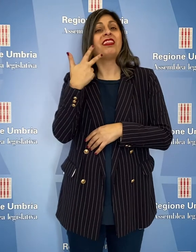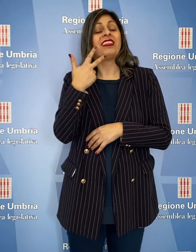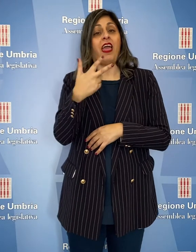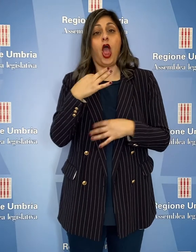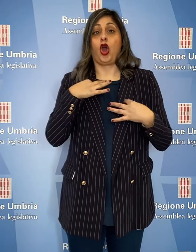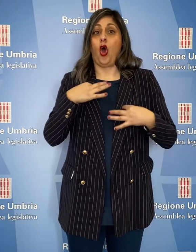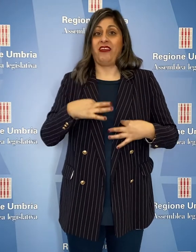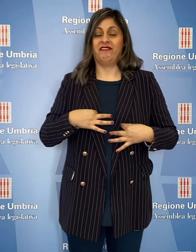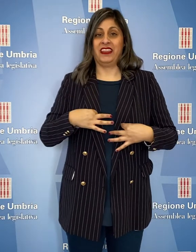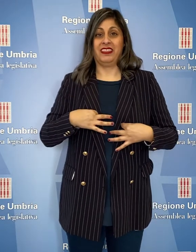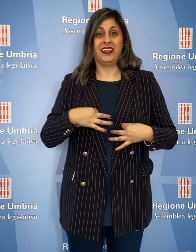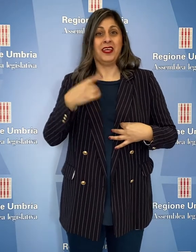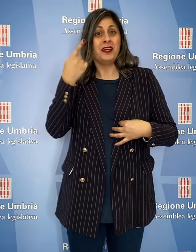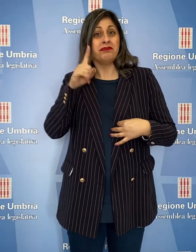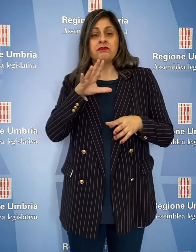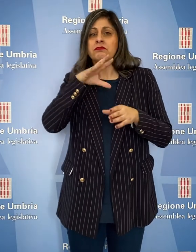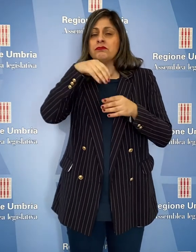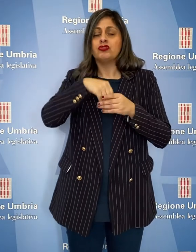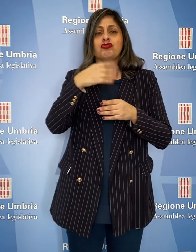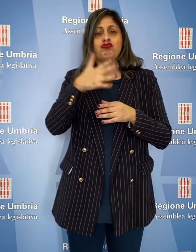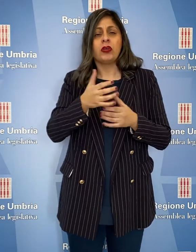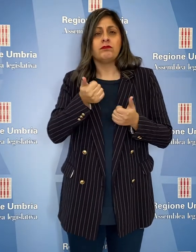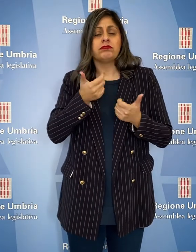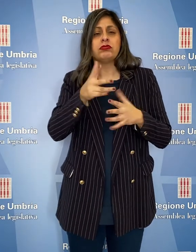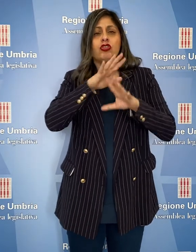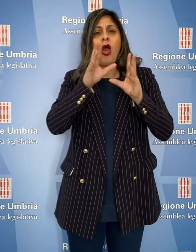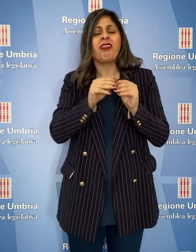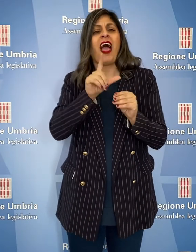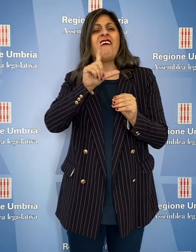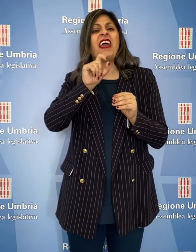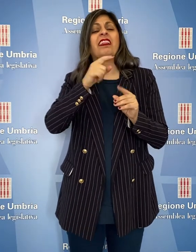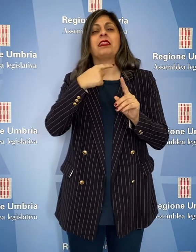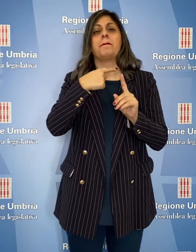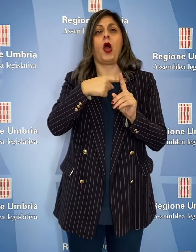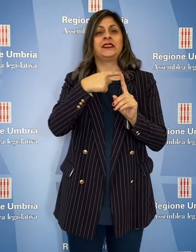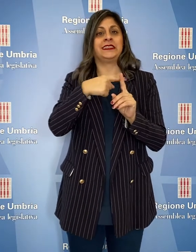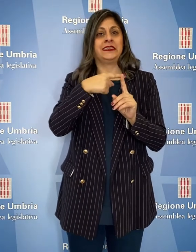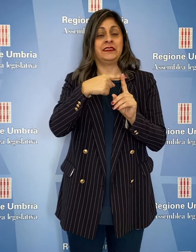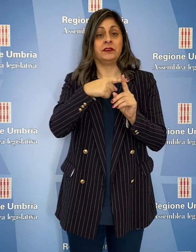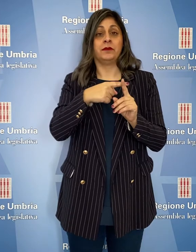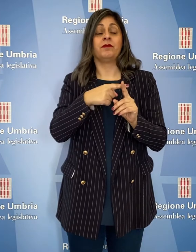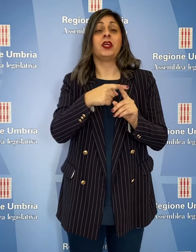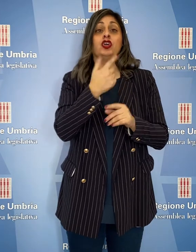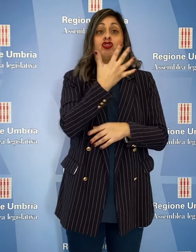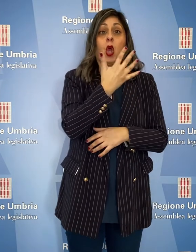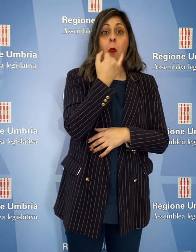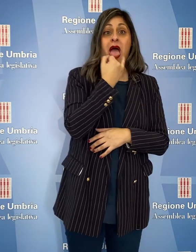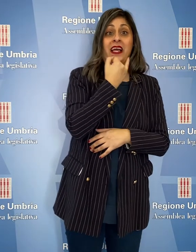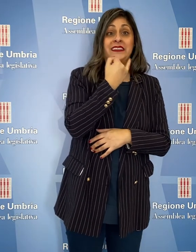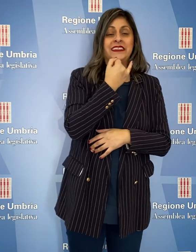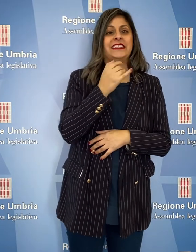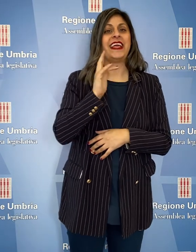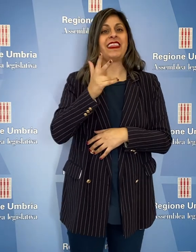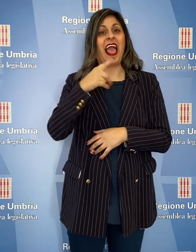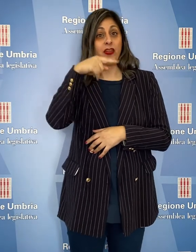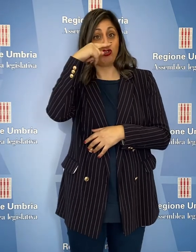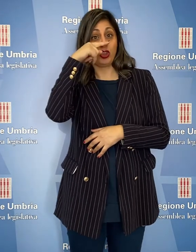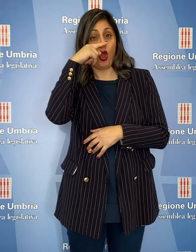tre convitti in cui sono registrati 20 casi di positività, 5 ad Assisi, 13 a Todi